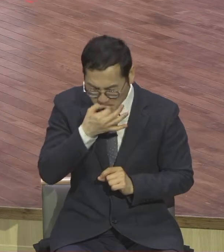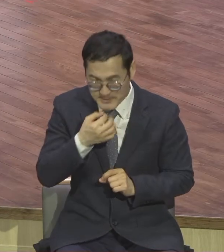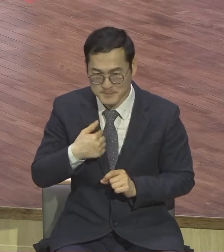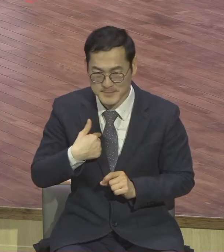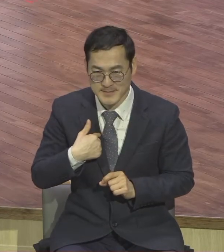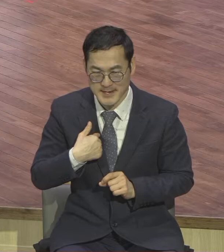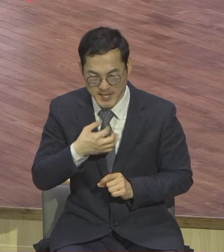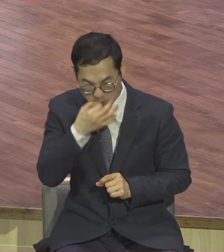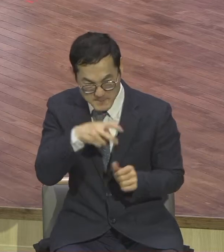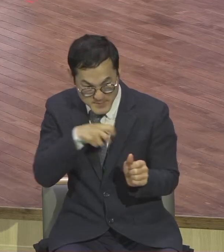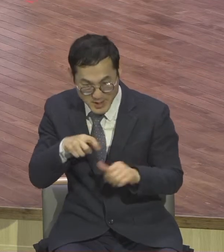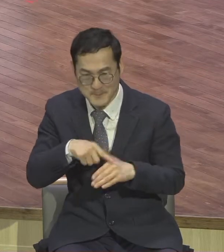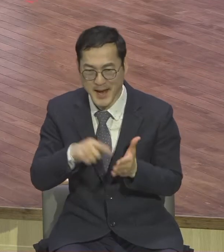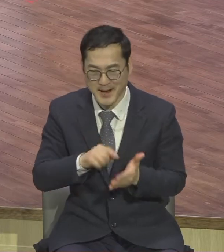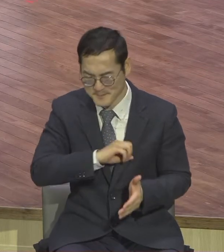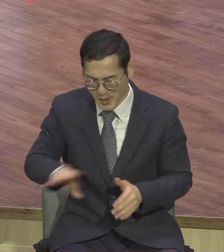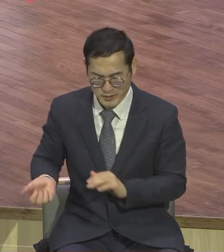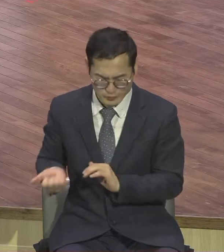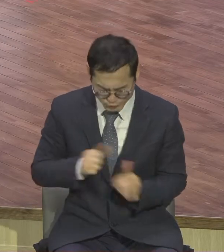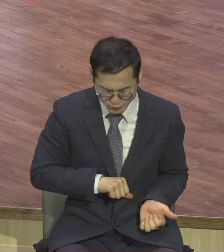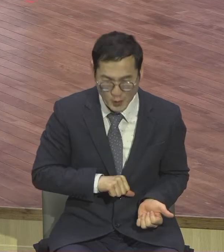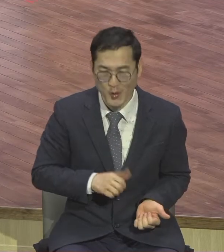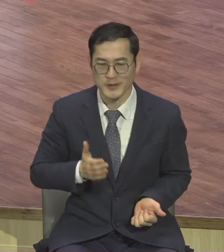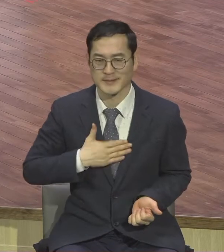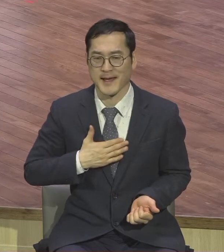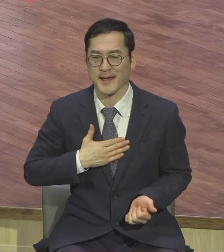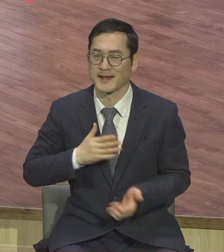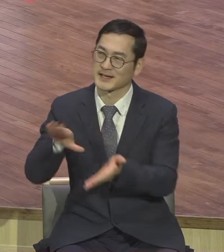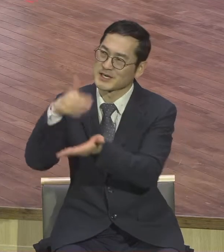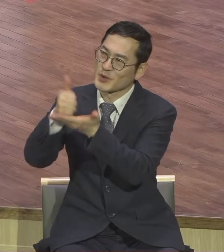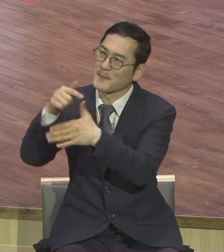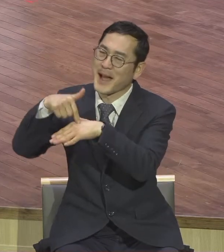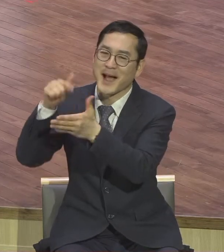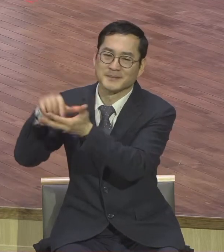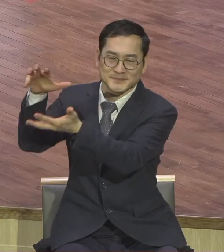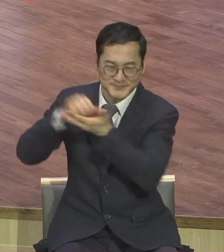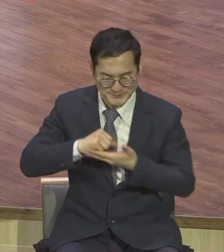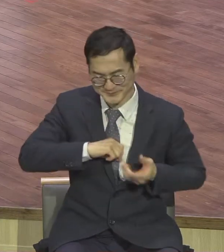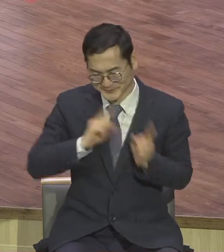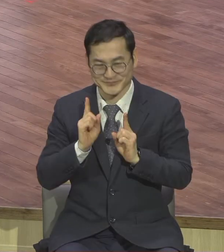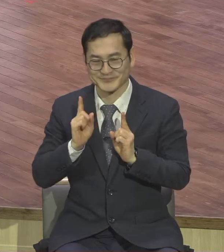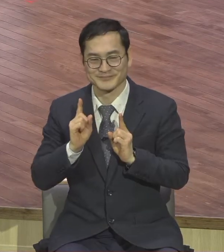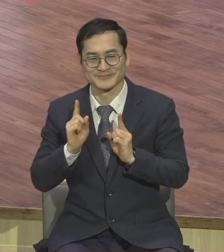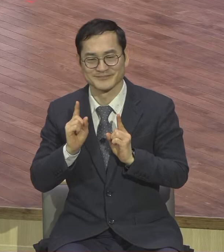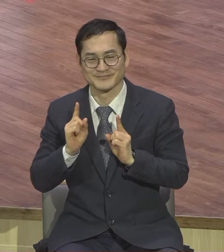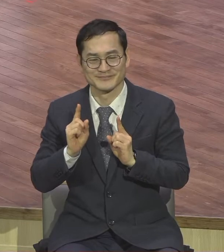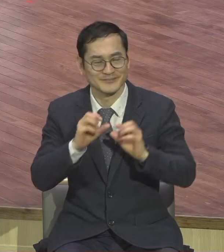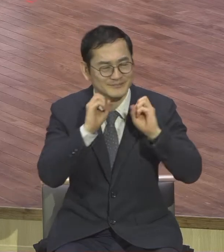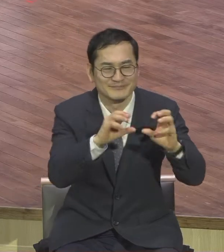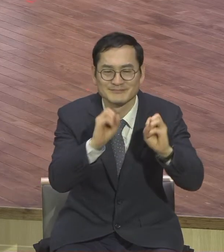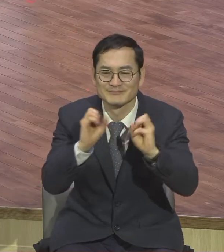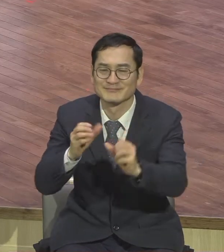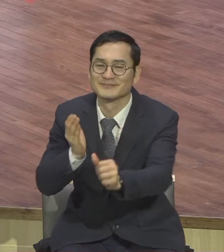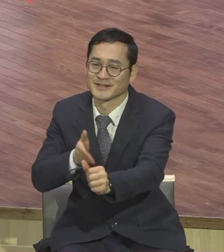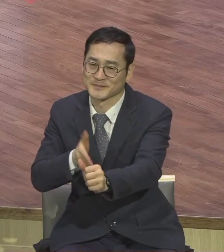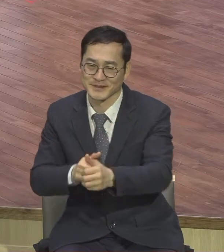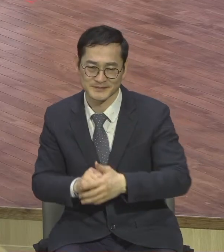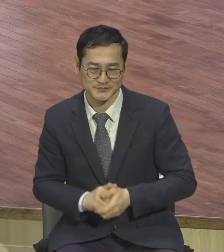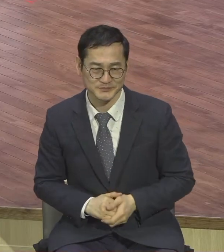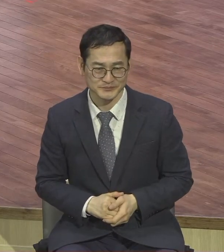제물로 축복합니다 결론입니다 한 크리스찬 교수의 이야기입니다 이분이 가까운 친구와 대화를